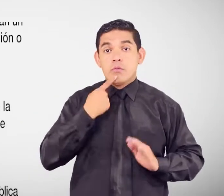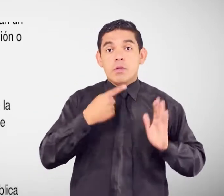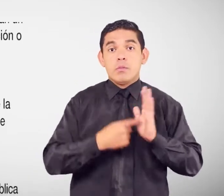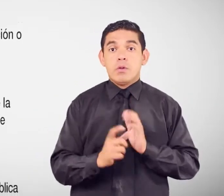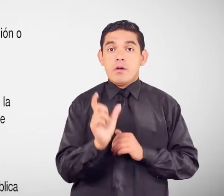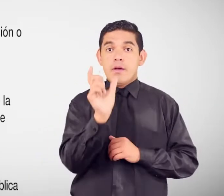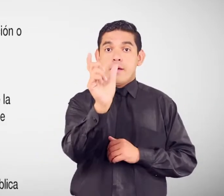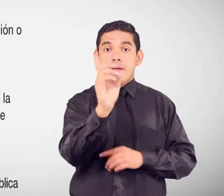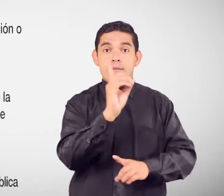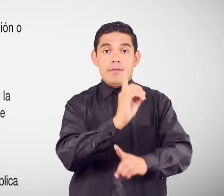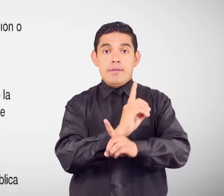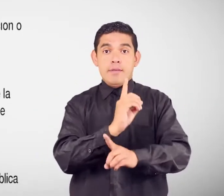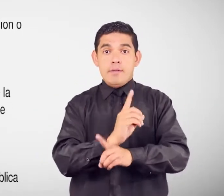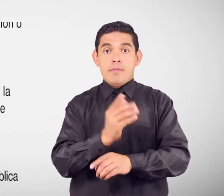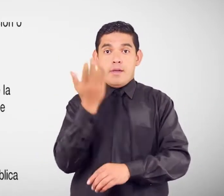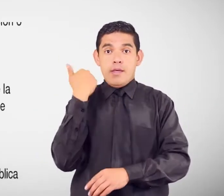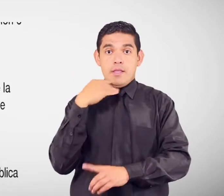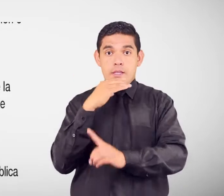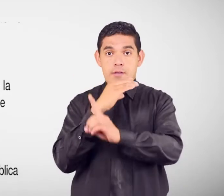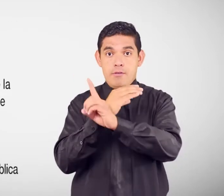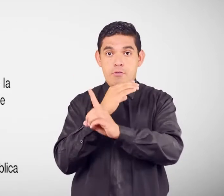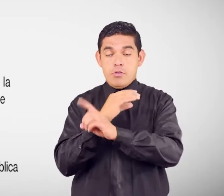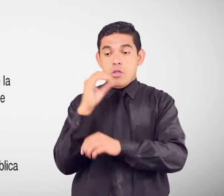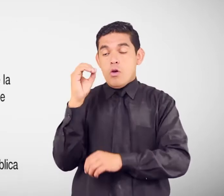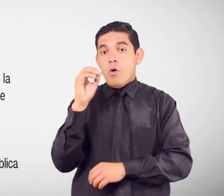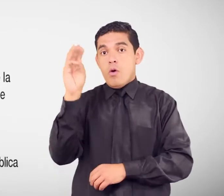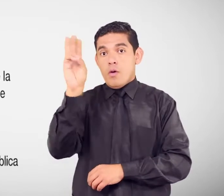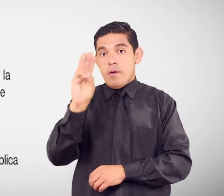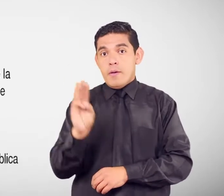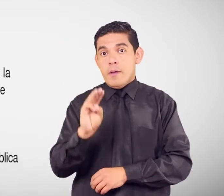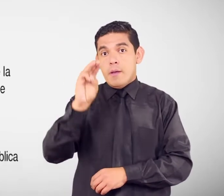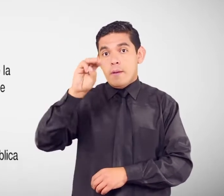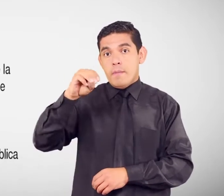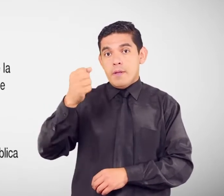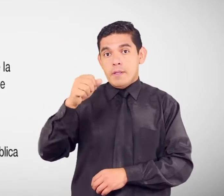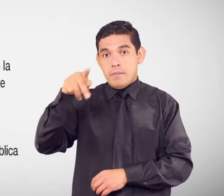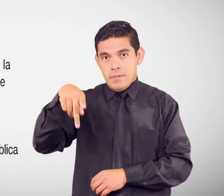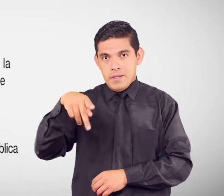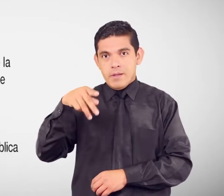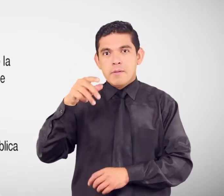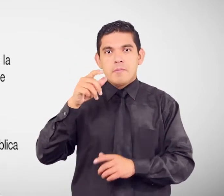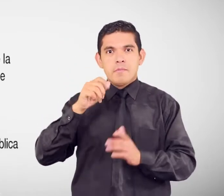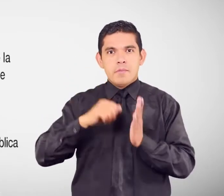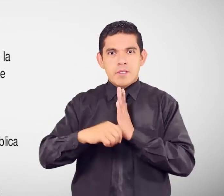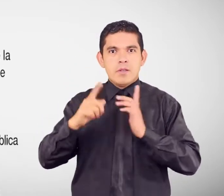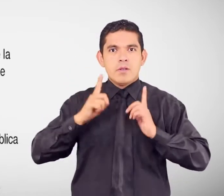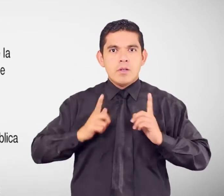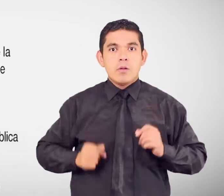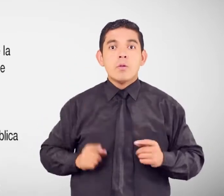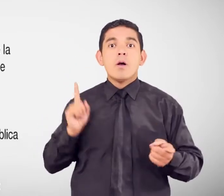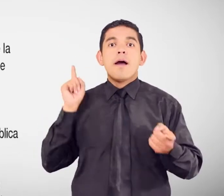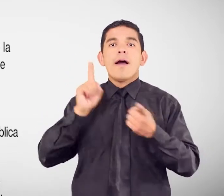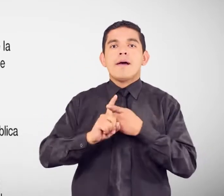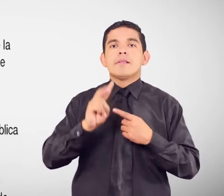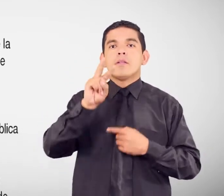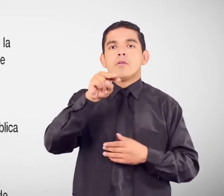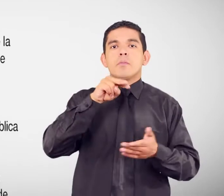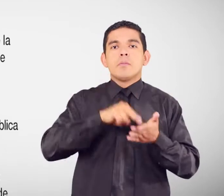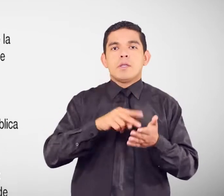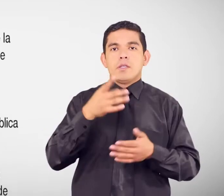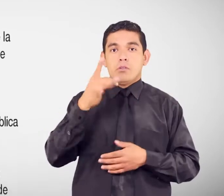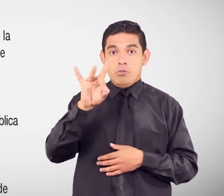Conadis O por el Ministerio de Salud Pública MSP Tiene vigencia Hasta el año 2018 Únicamente